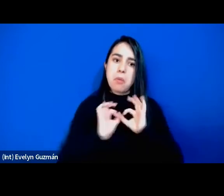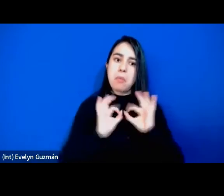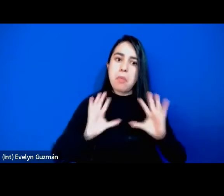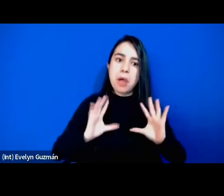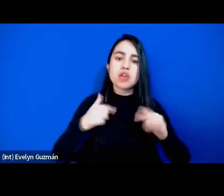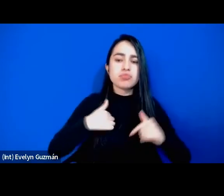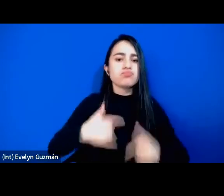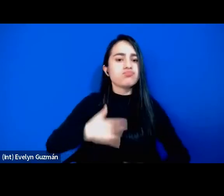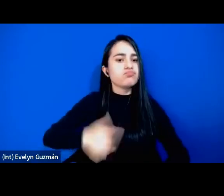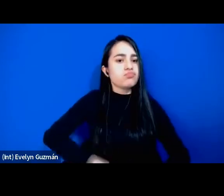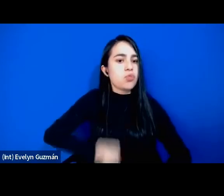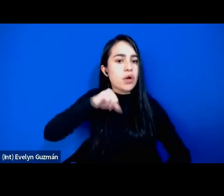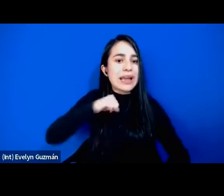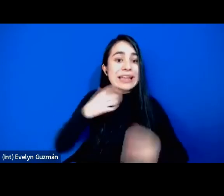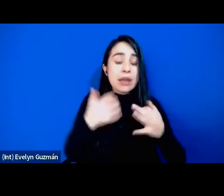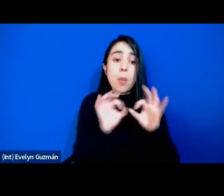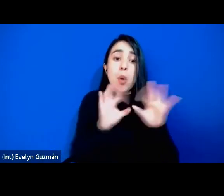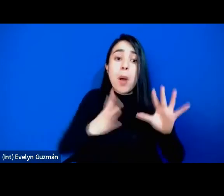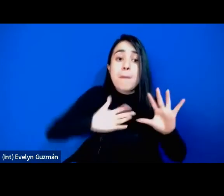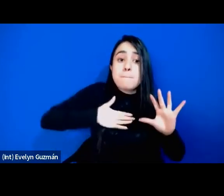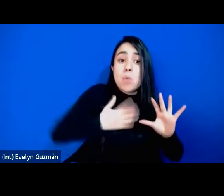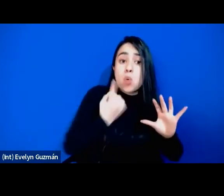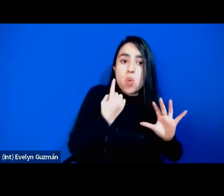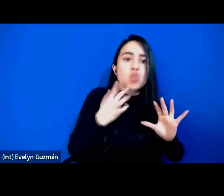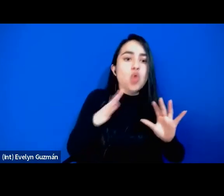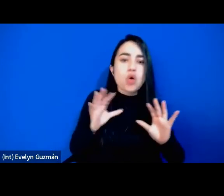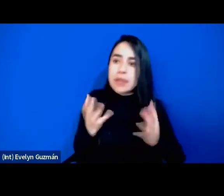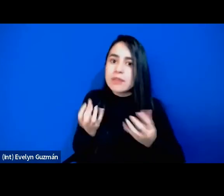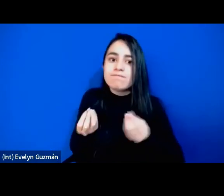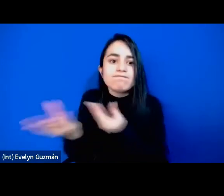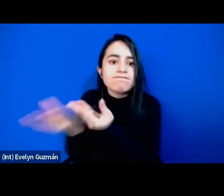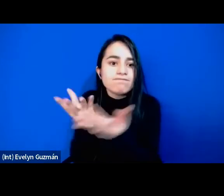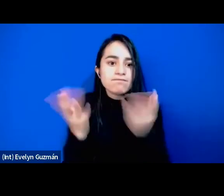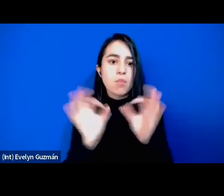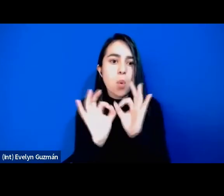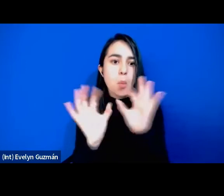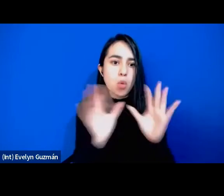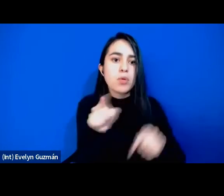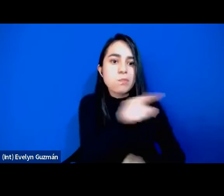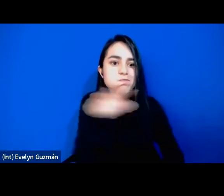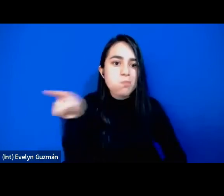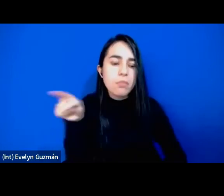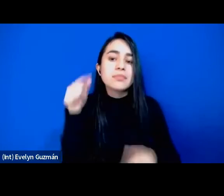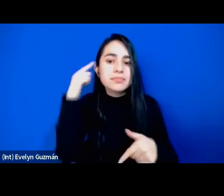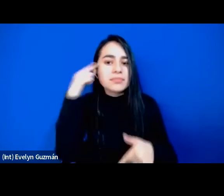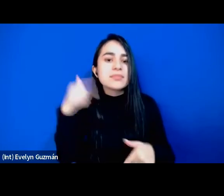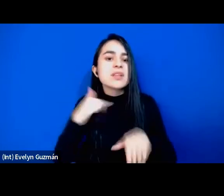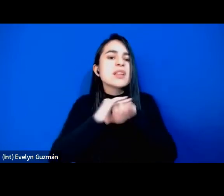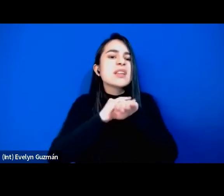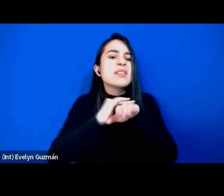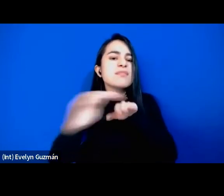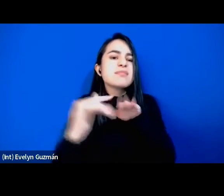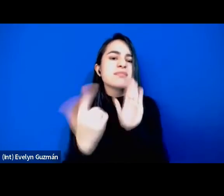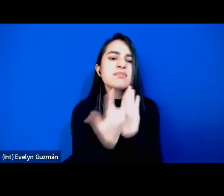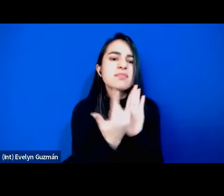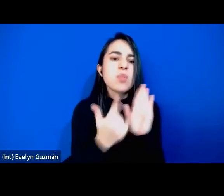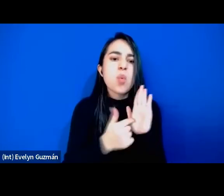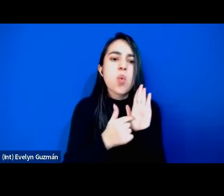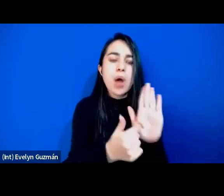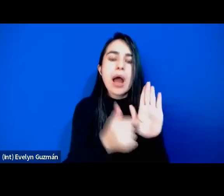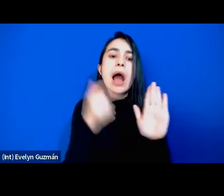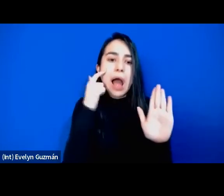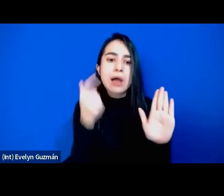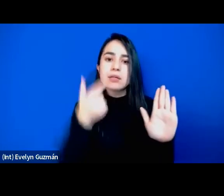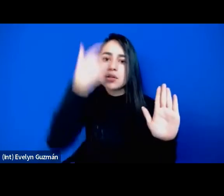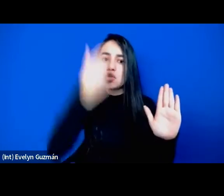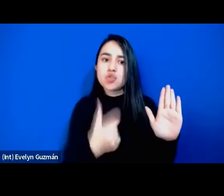quiero que se multipliquen entonces también ese libro responde es una invitación por una parte como a asumir esa historia de